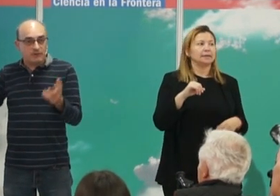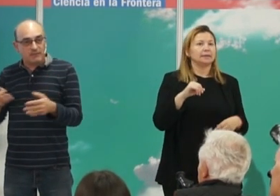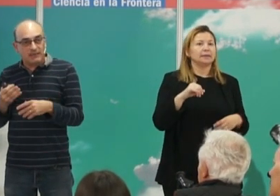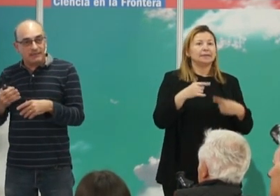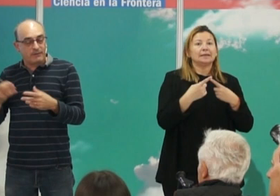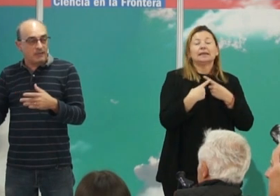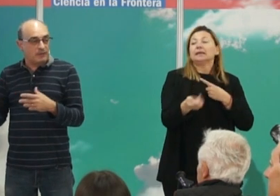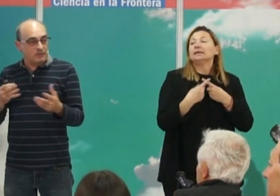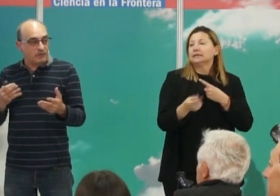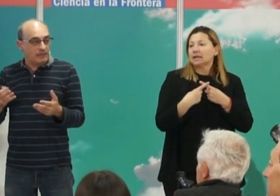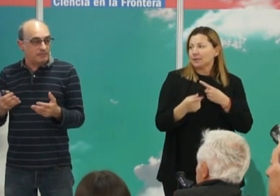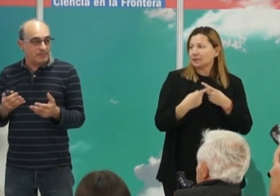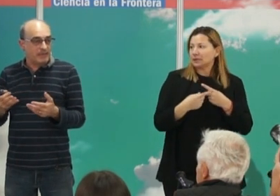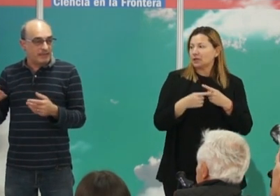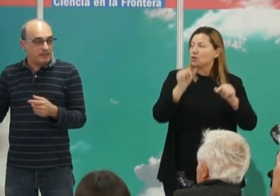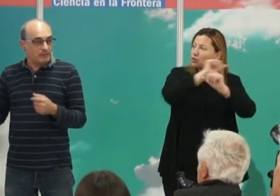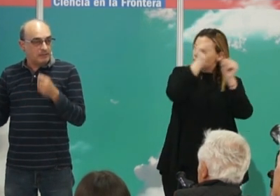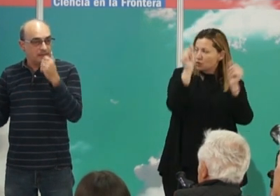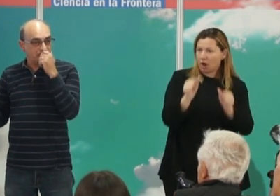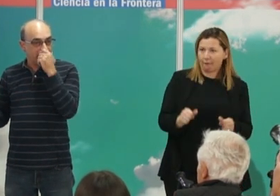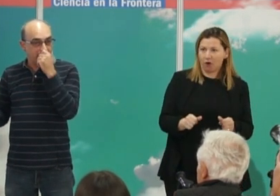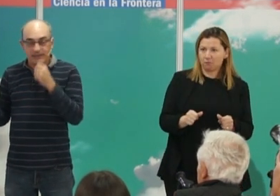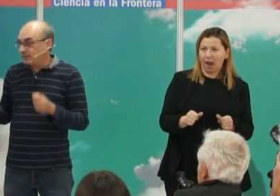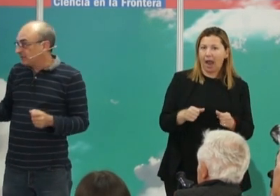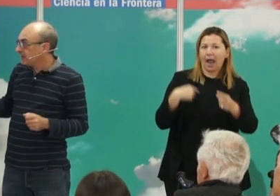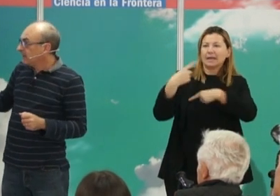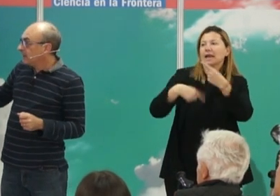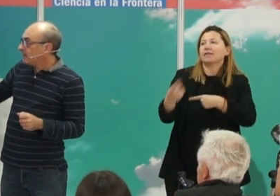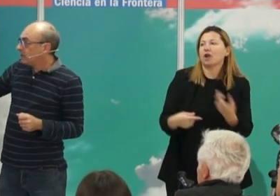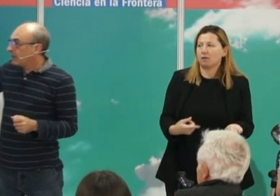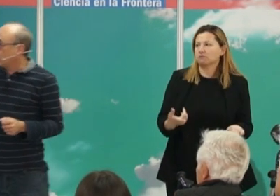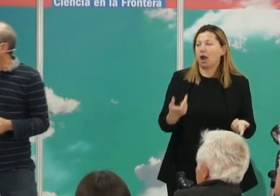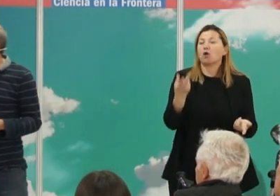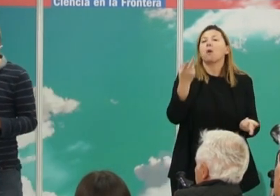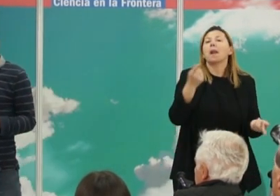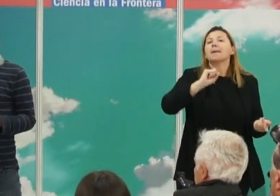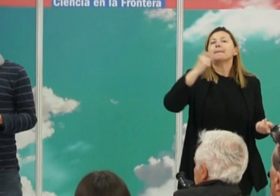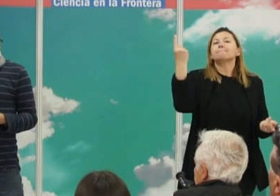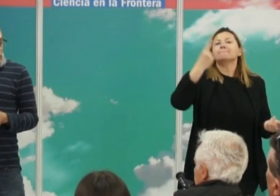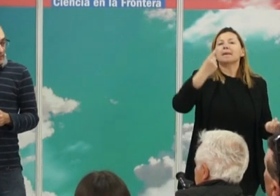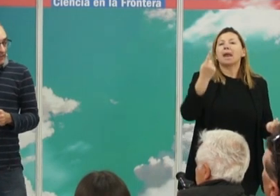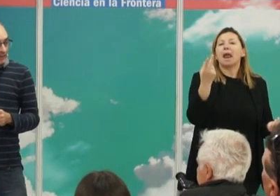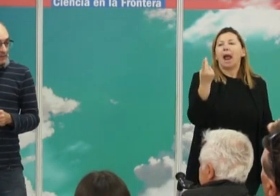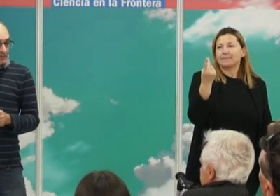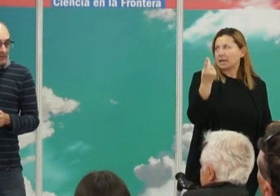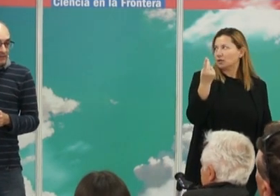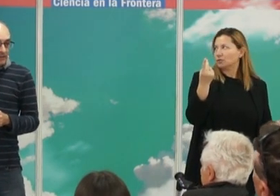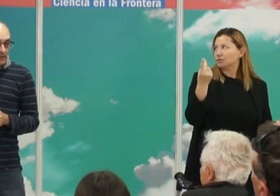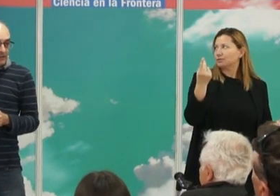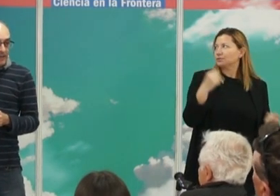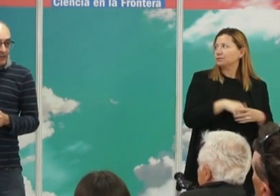de forma tradicional como el primer apellido en España, digamos. Lo que ocurre es que este cromosoma I